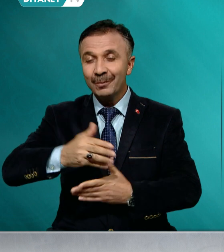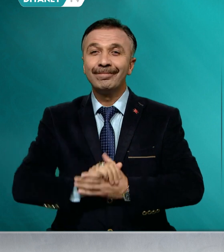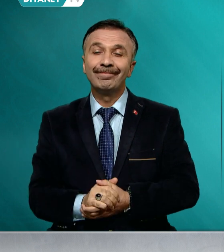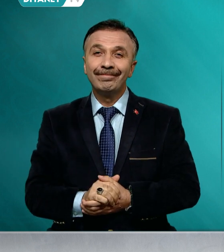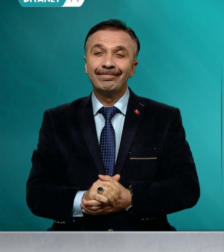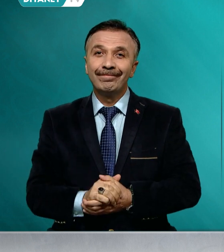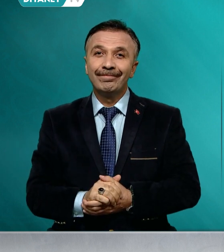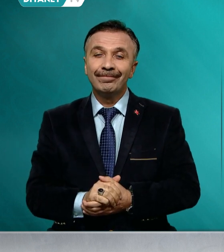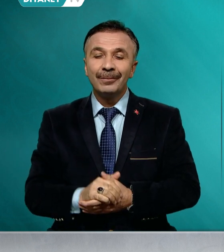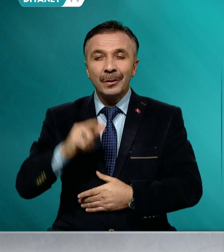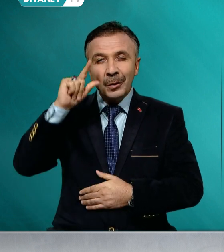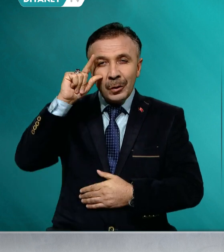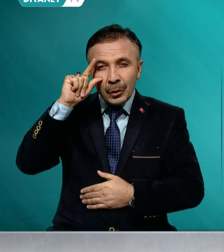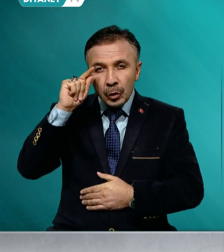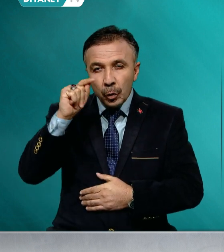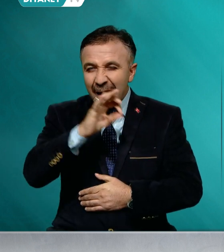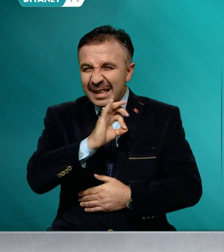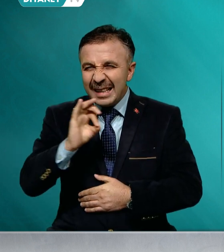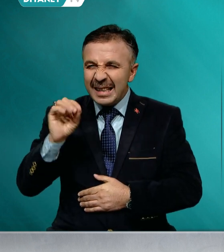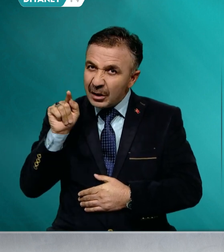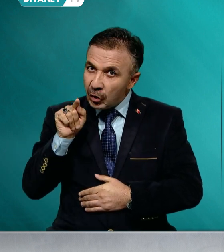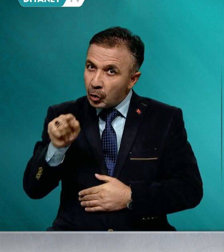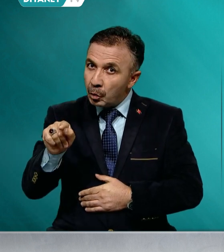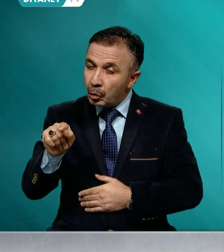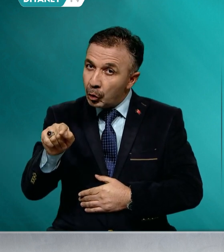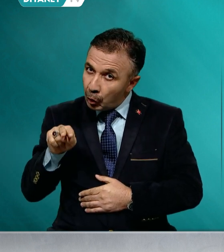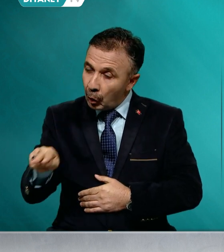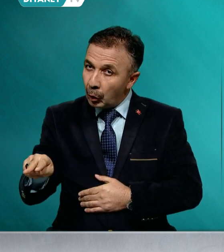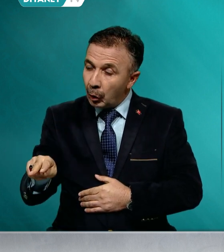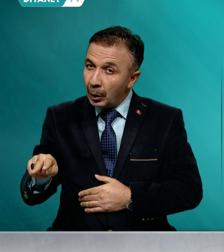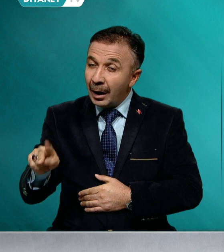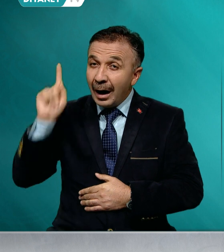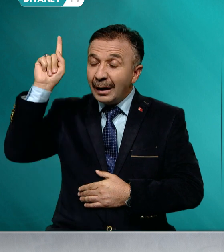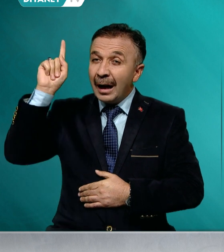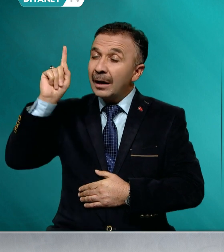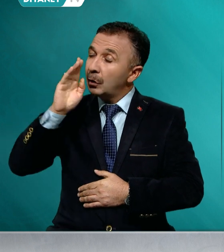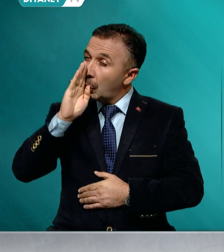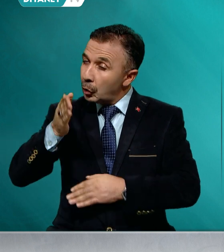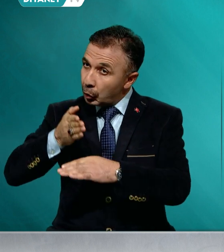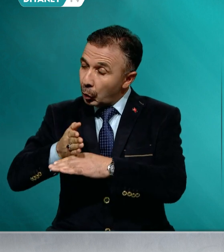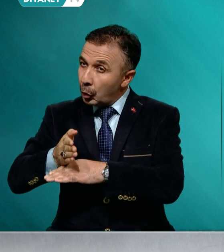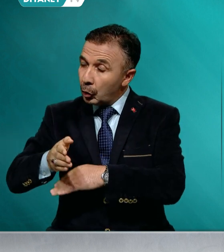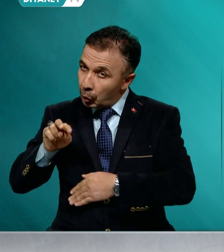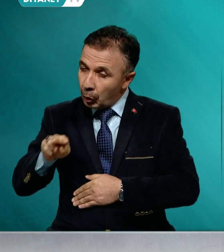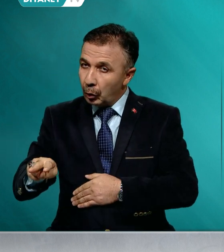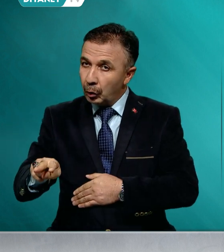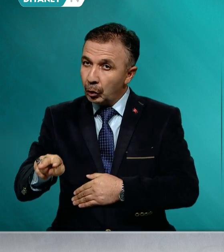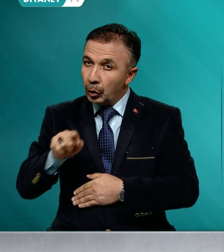Şüphesiz bu benim dosdoğru yolumdur. Buna uyun, başka